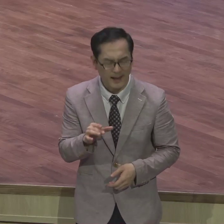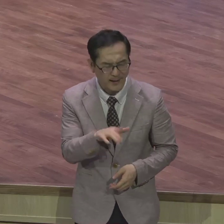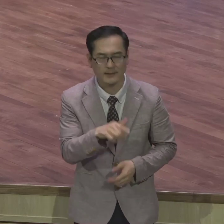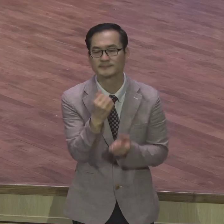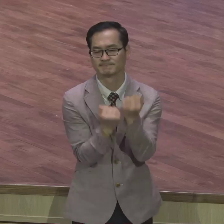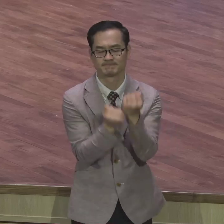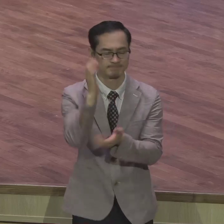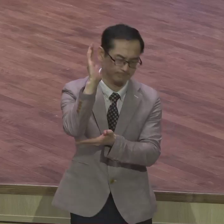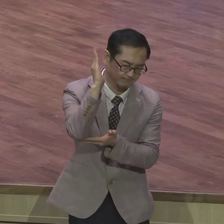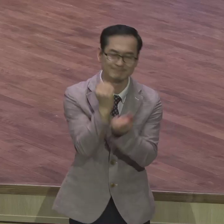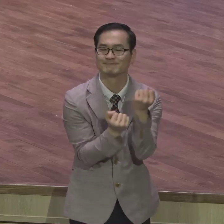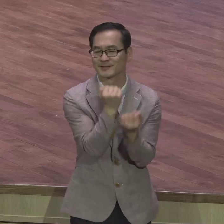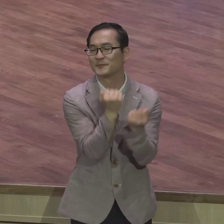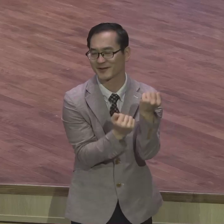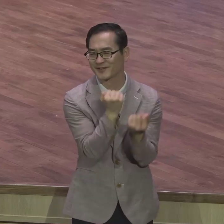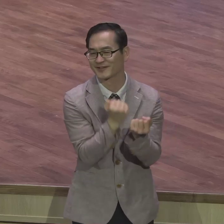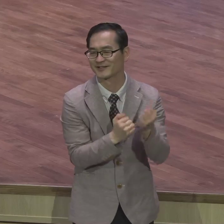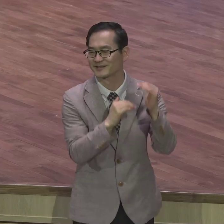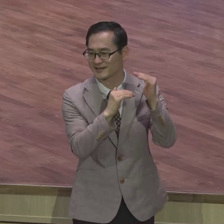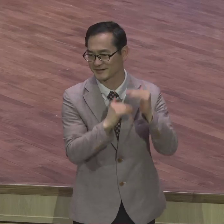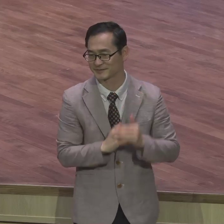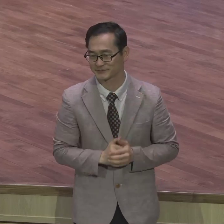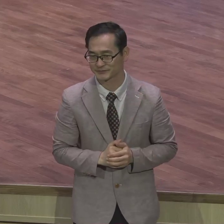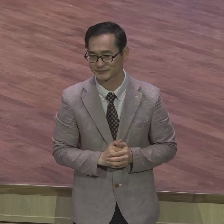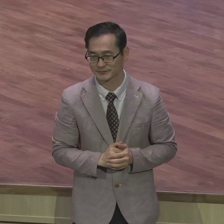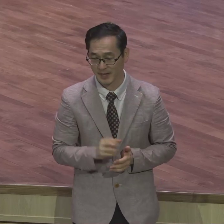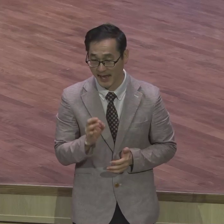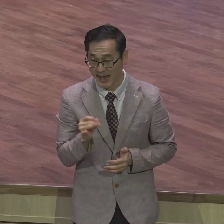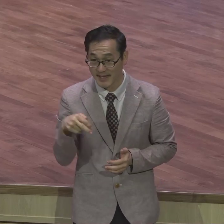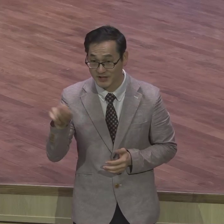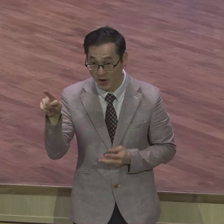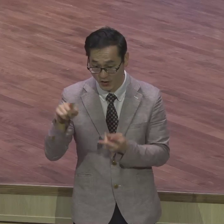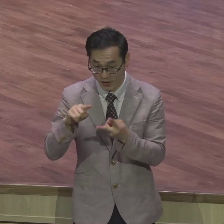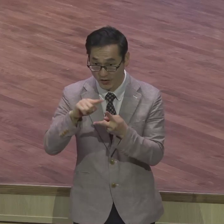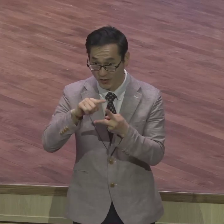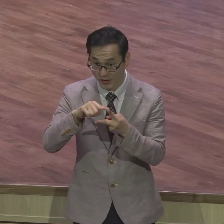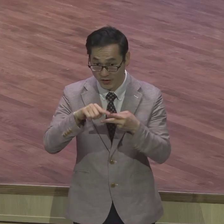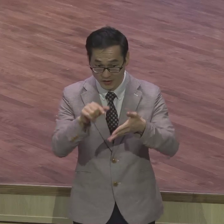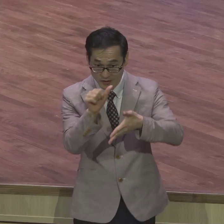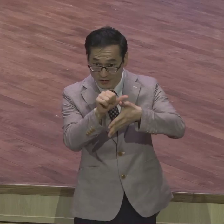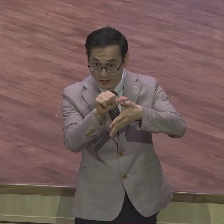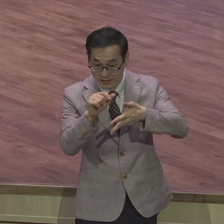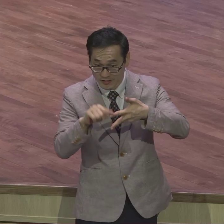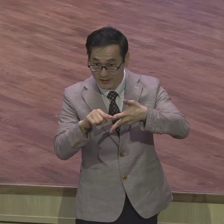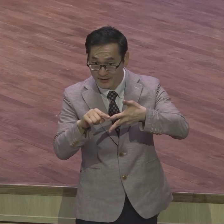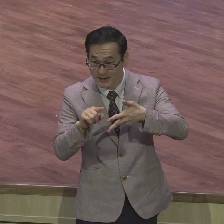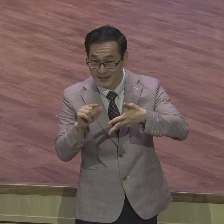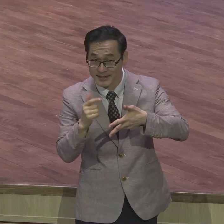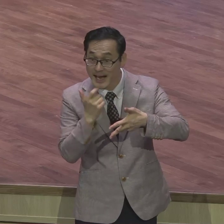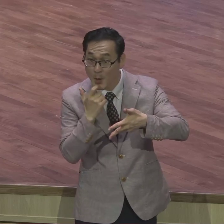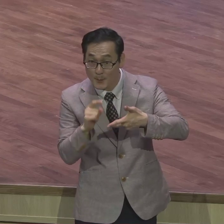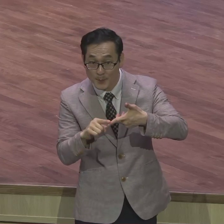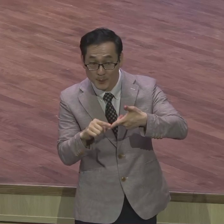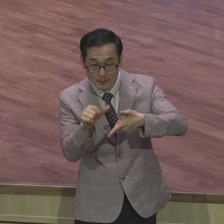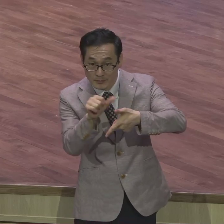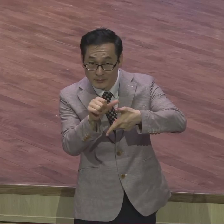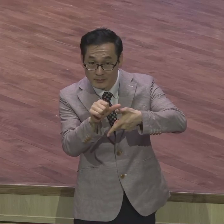인간적으로 보면 오히려 에스가 야곱보다 훨씬 나아요 에스는 사나이 중에 사나이 사냥을 하면서